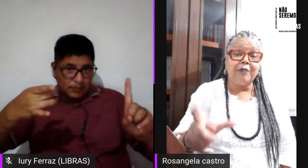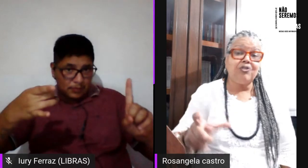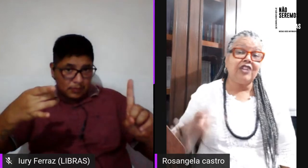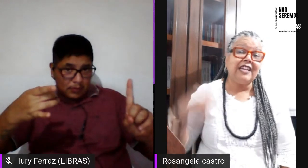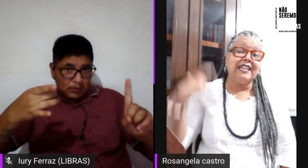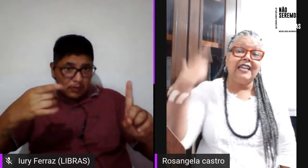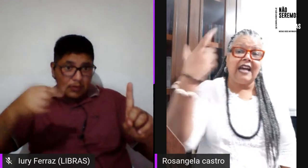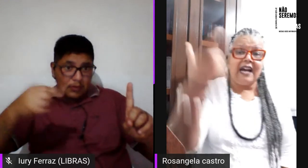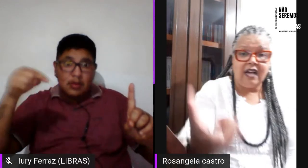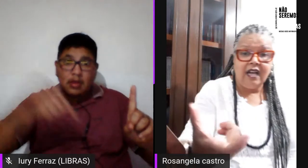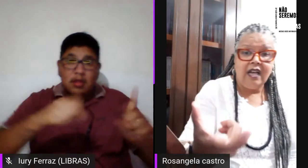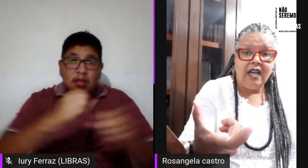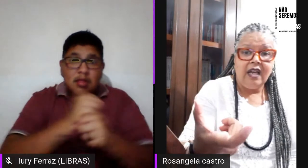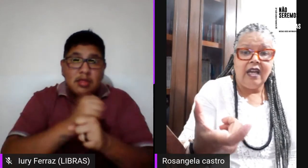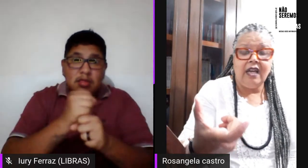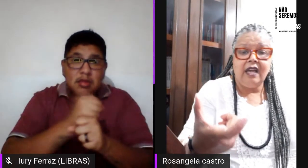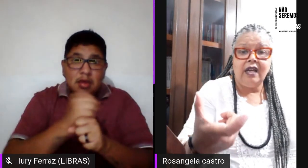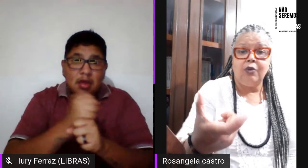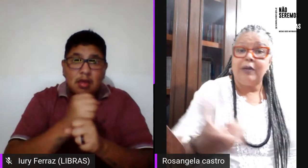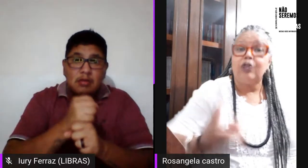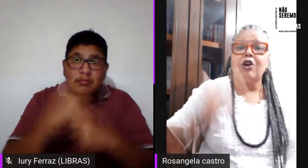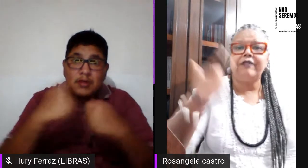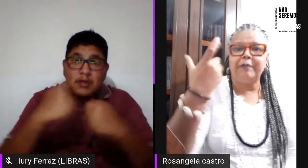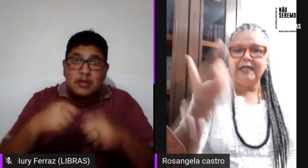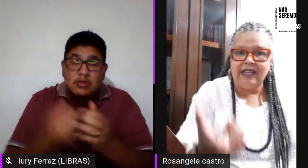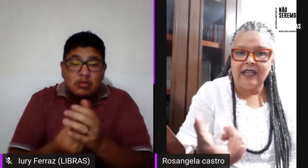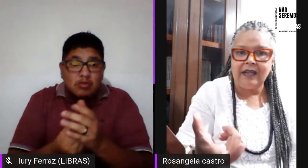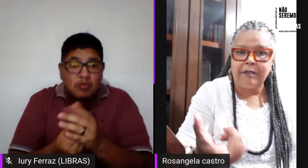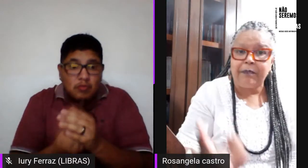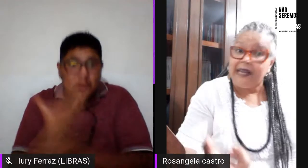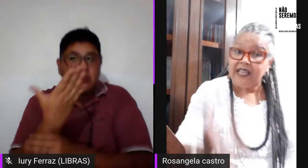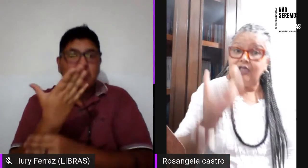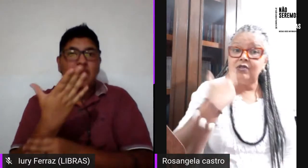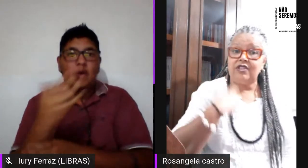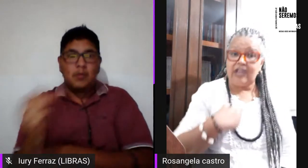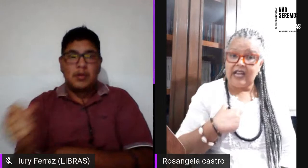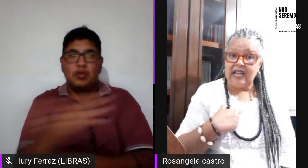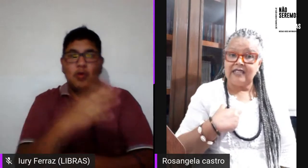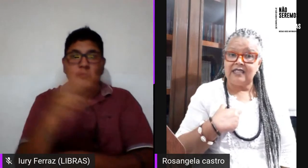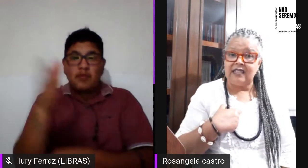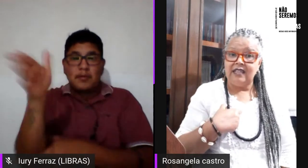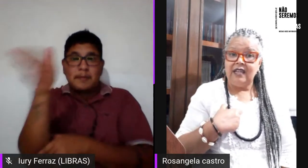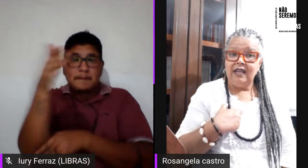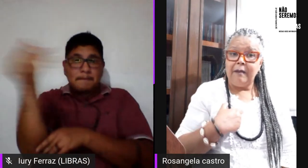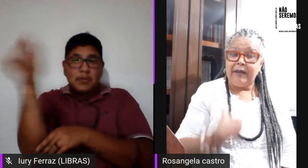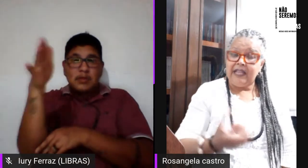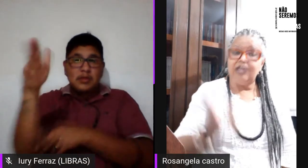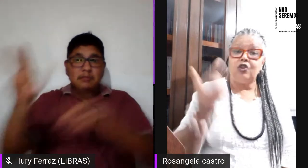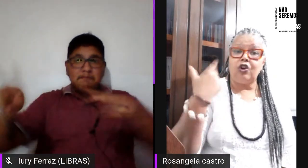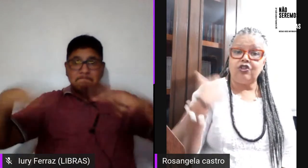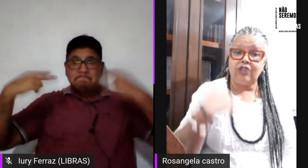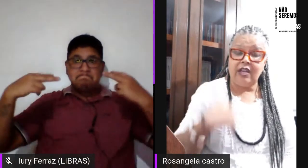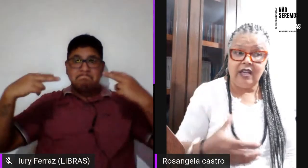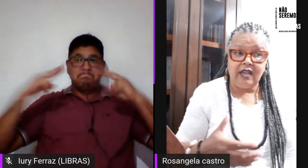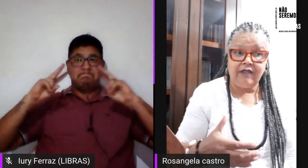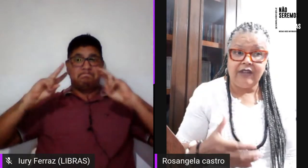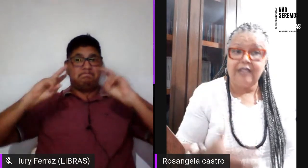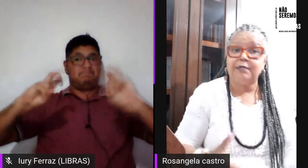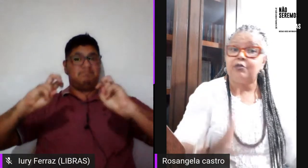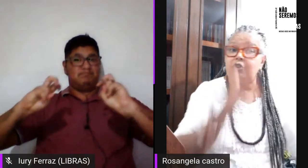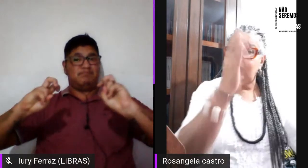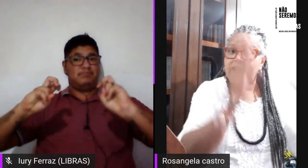tivemos que criar uma nova bandeira para que nos enxergassem para que nós